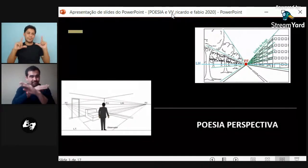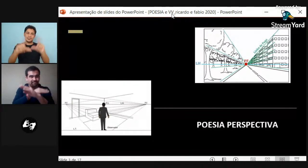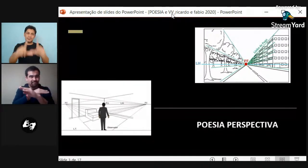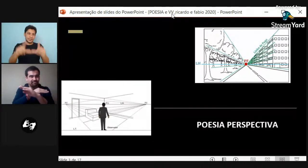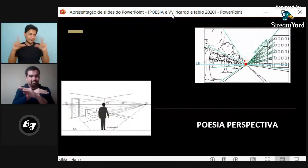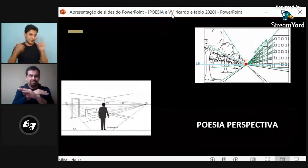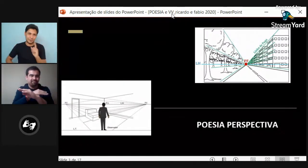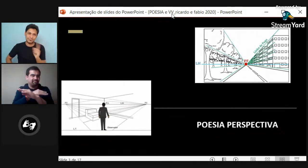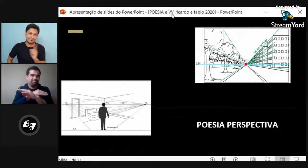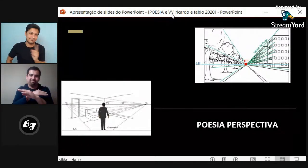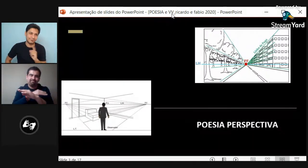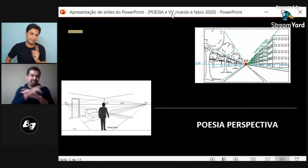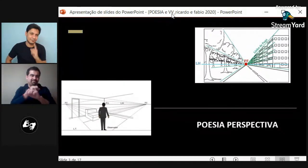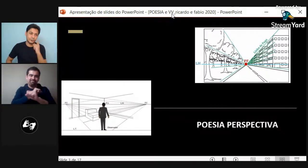Por ejemplo, el vuelo de un pájaro.